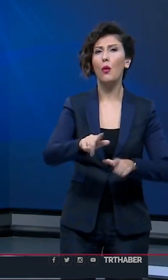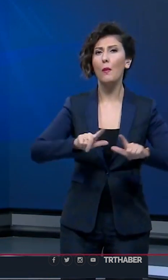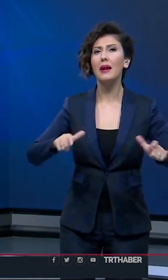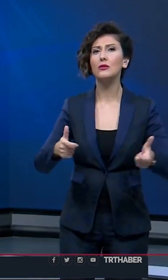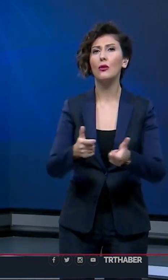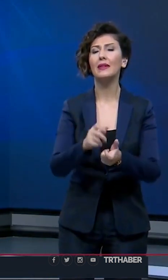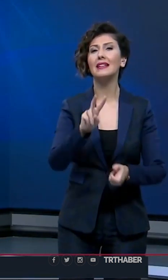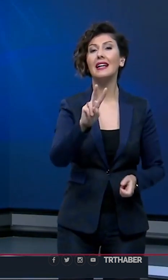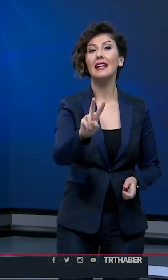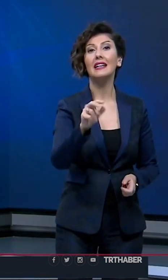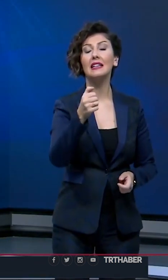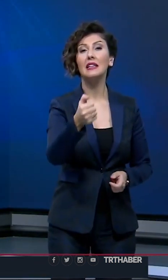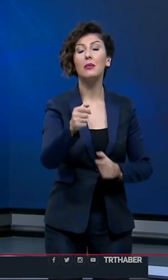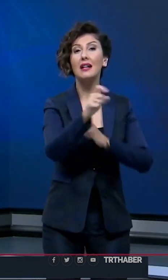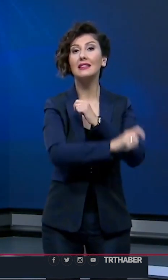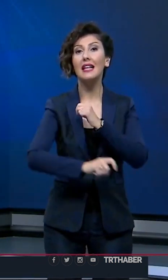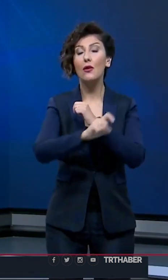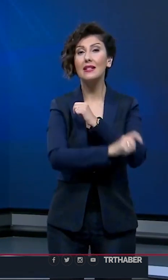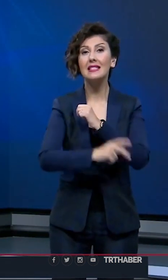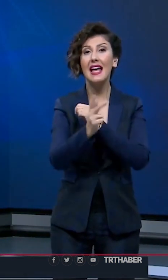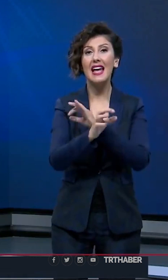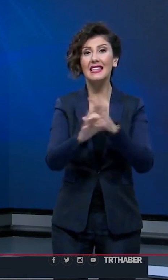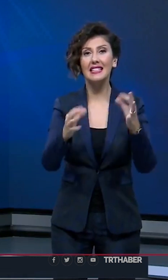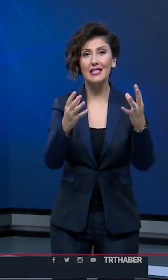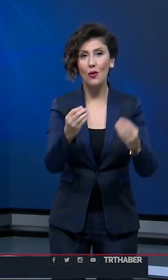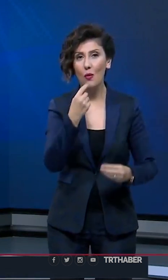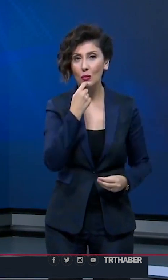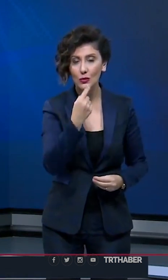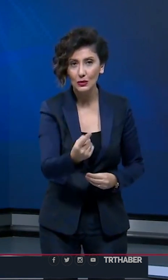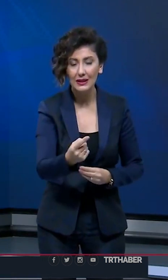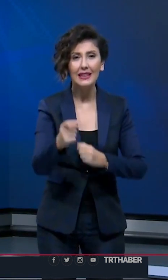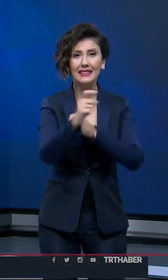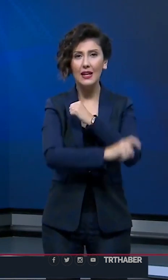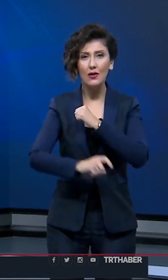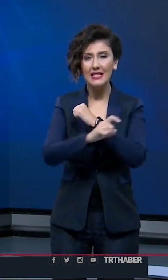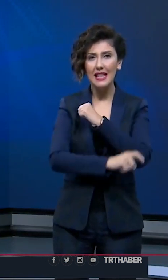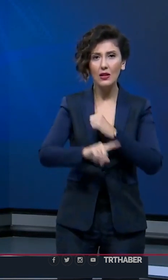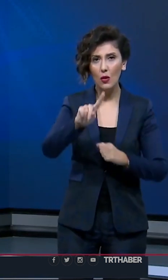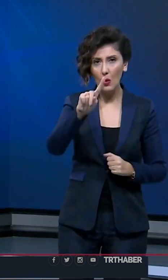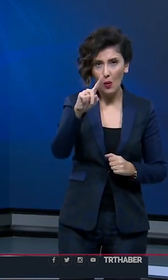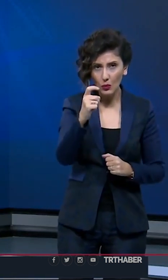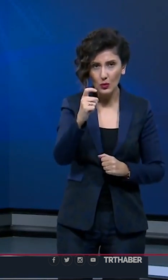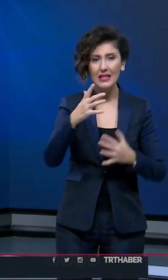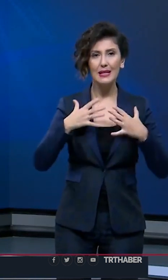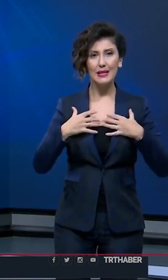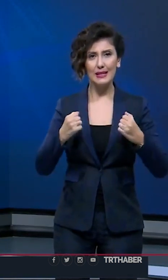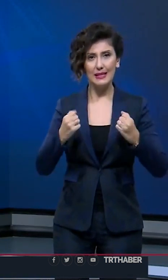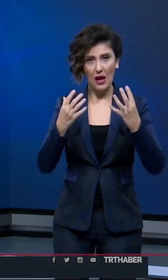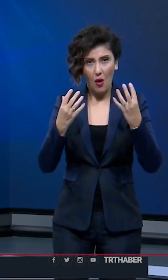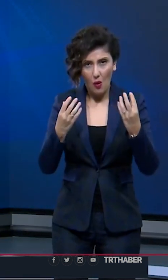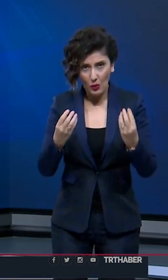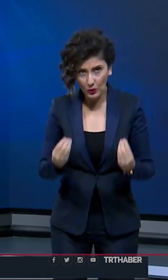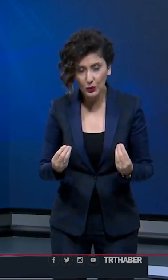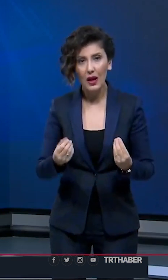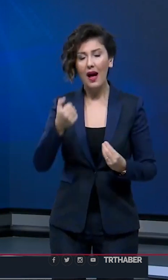yapıldı. Bu operasyonlarda 26 terörist etkisiz hale getirildi. Teröristlerden 19'u sağ